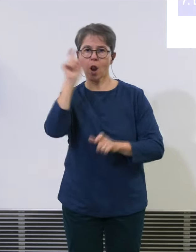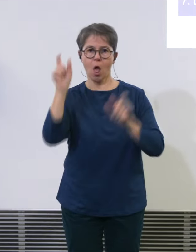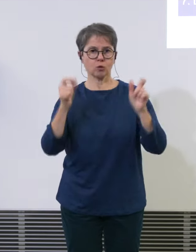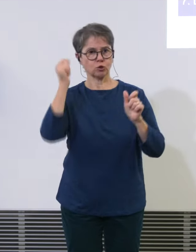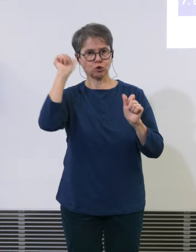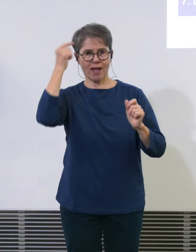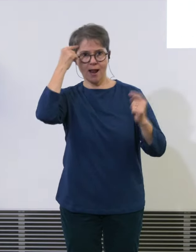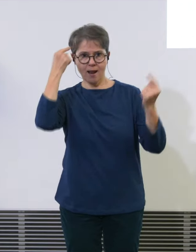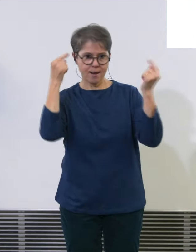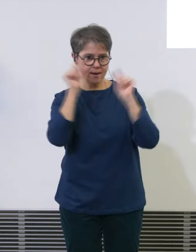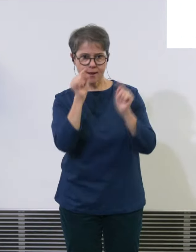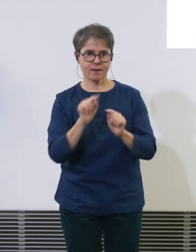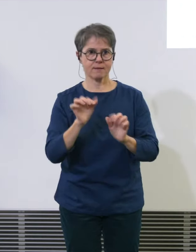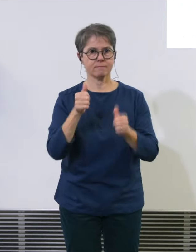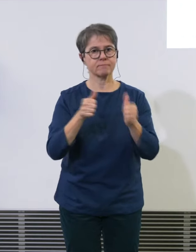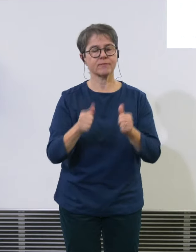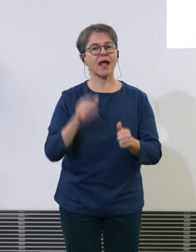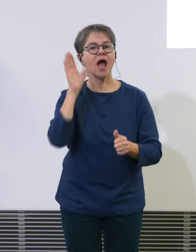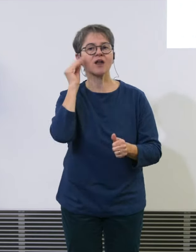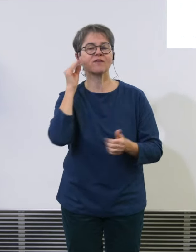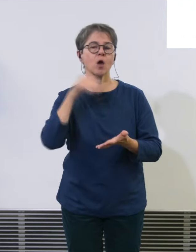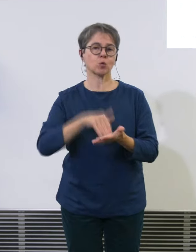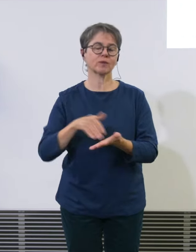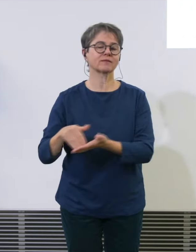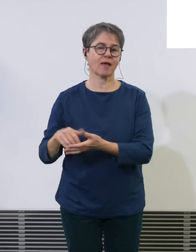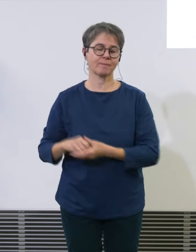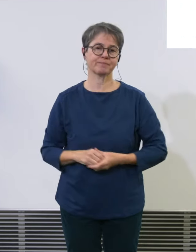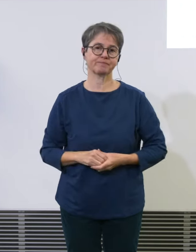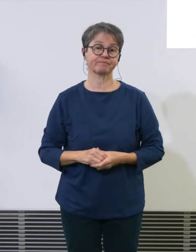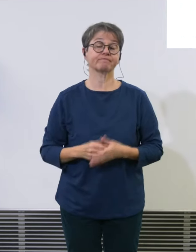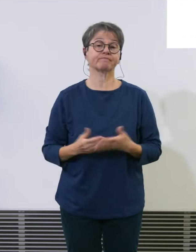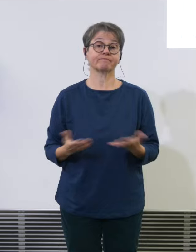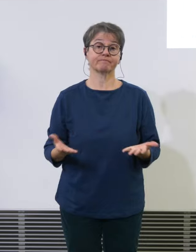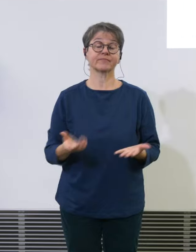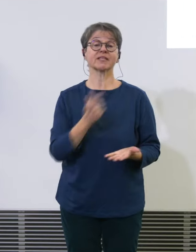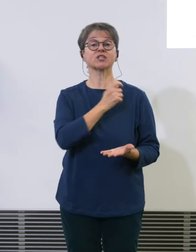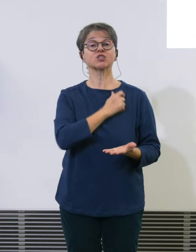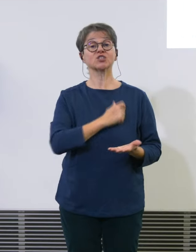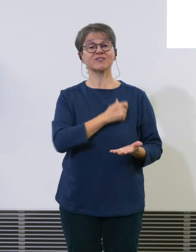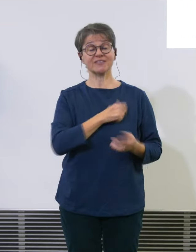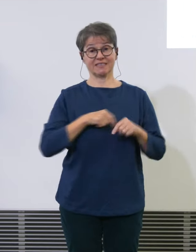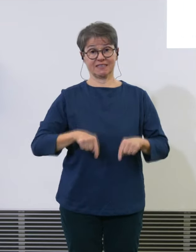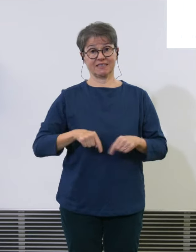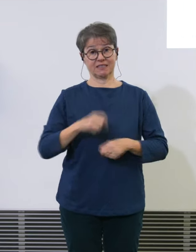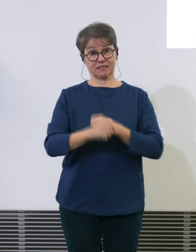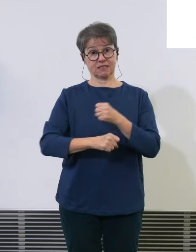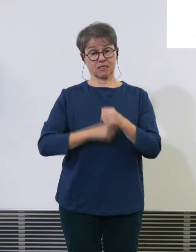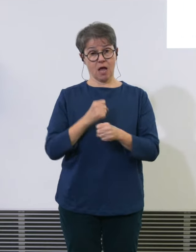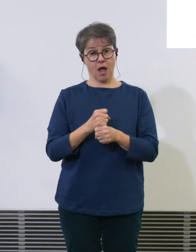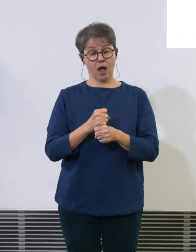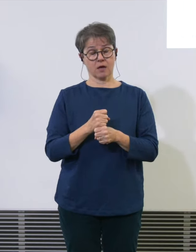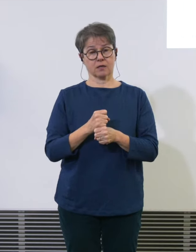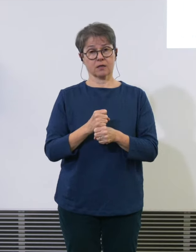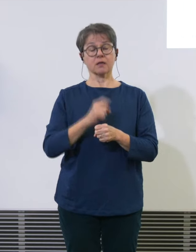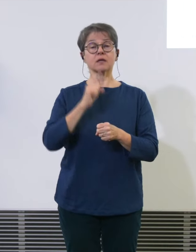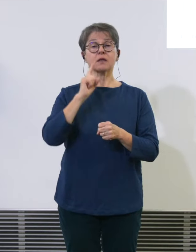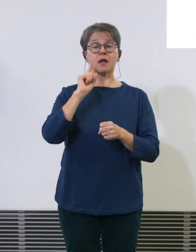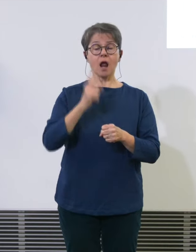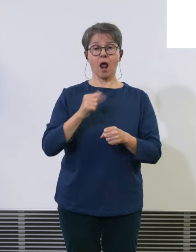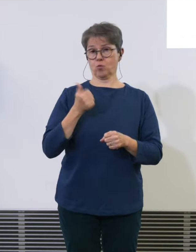schaffen wo hat sich das Jahr und insbesondere im Sommer bewegt